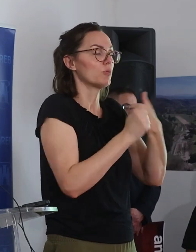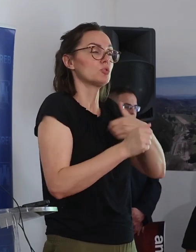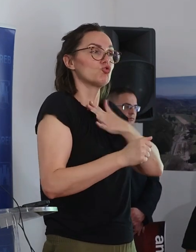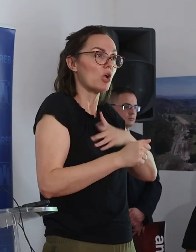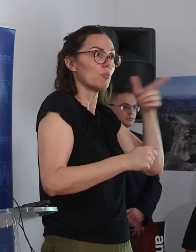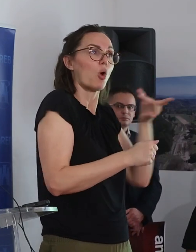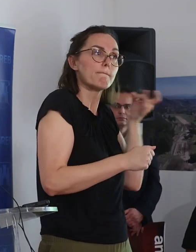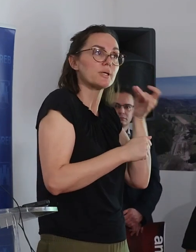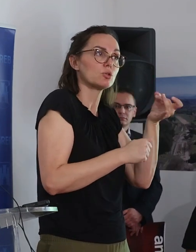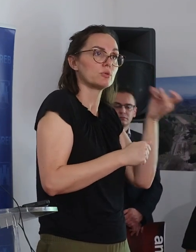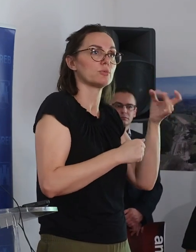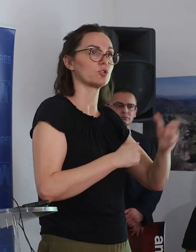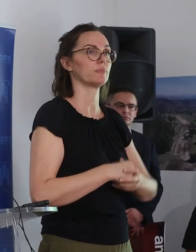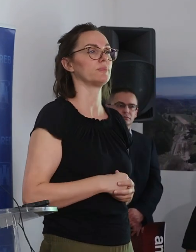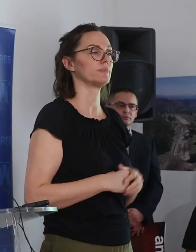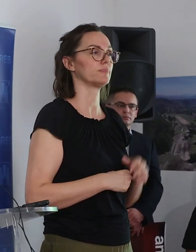brže.